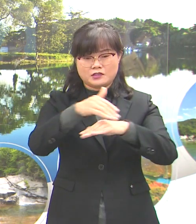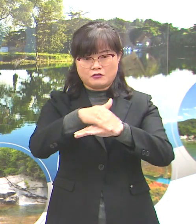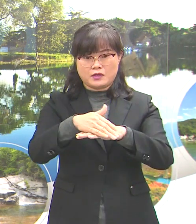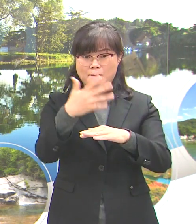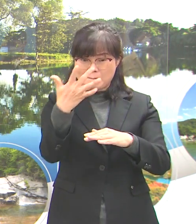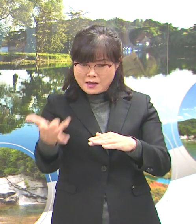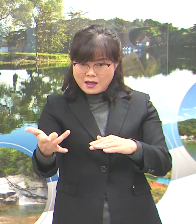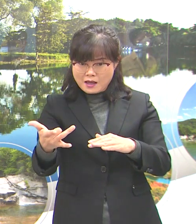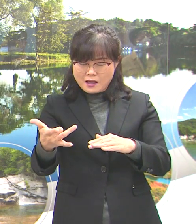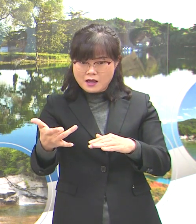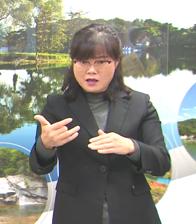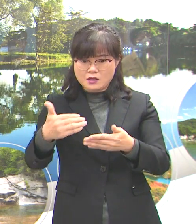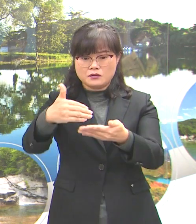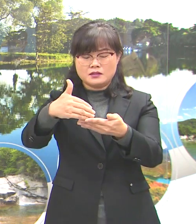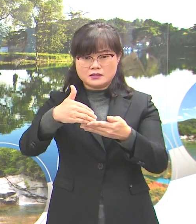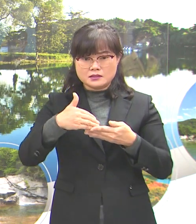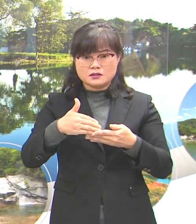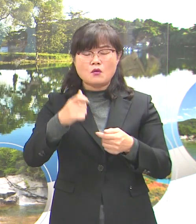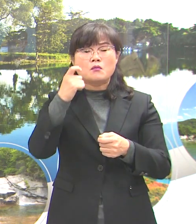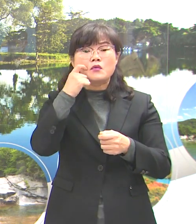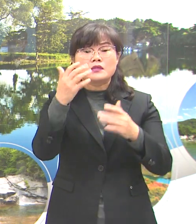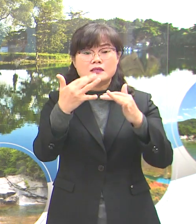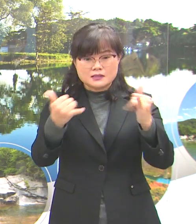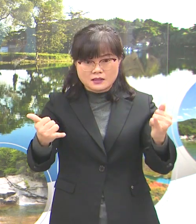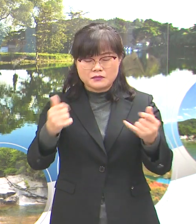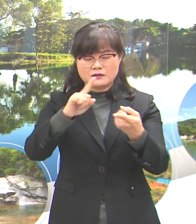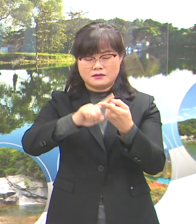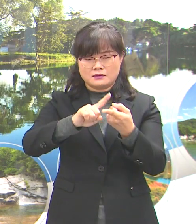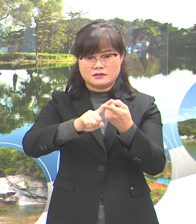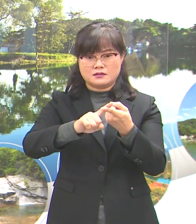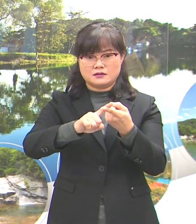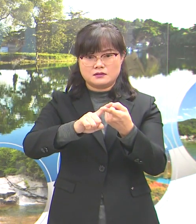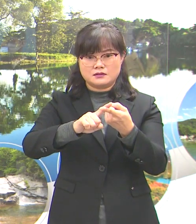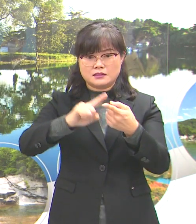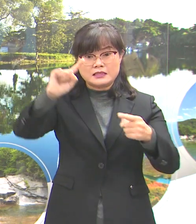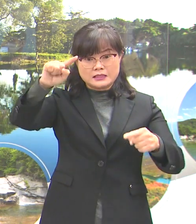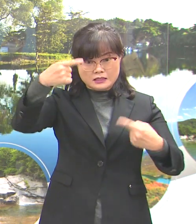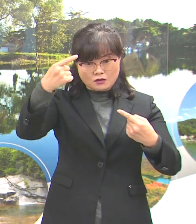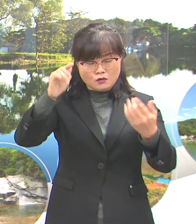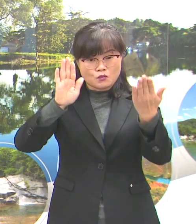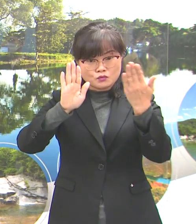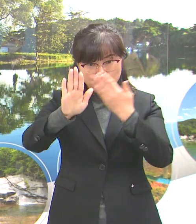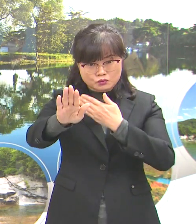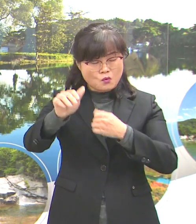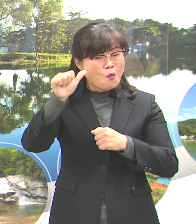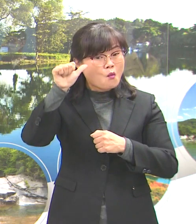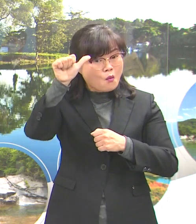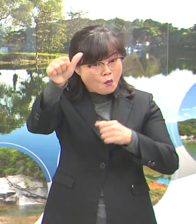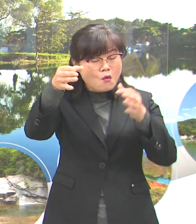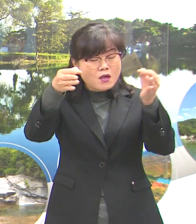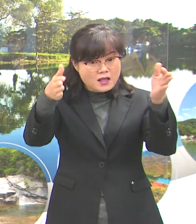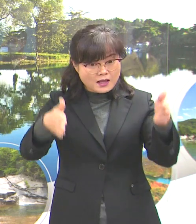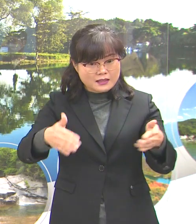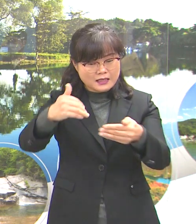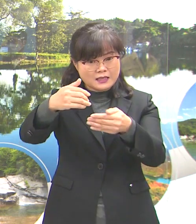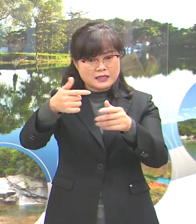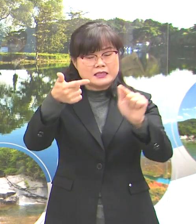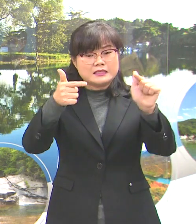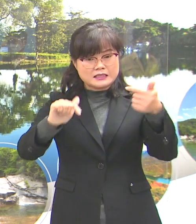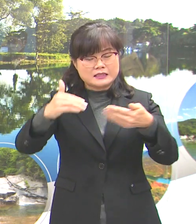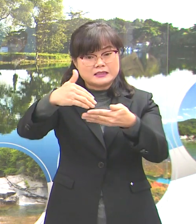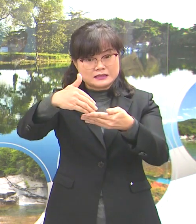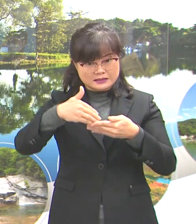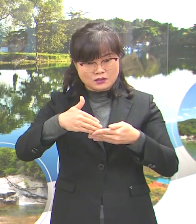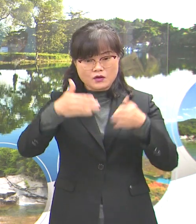누락되거나 미처 신청을 못 받은 세대를 대상으로 설 명절 이후 5일간의 이의신청기간을